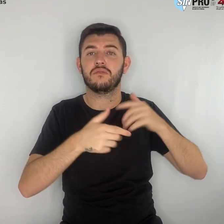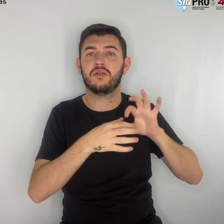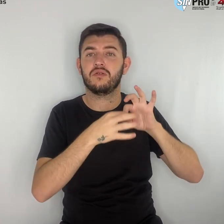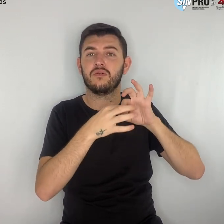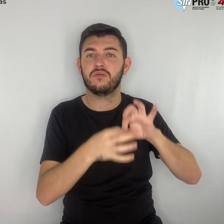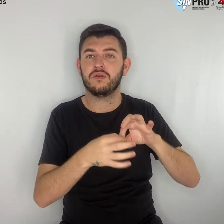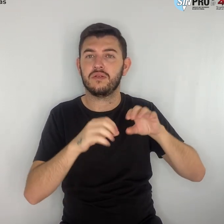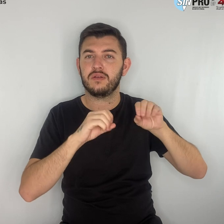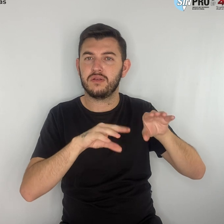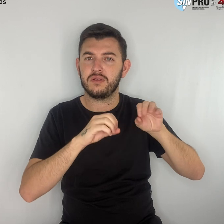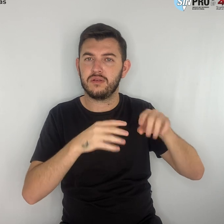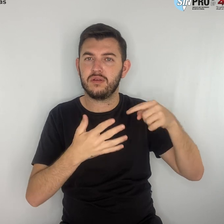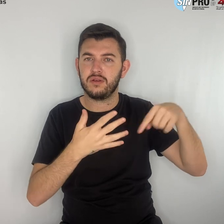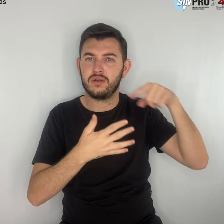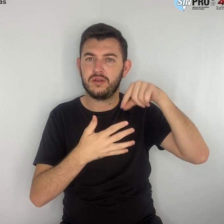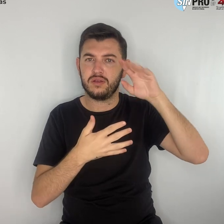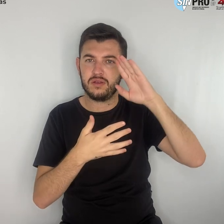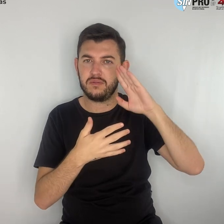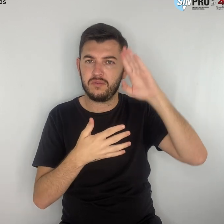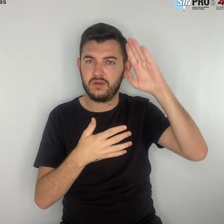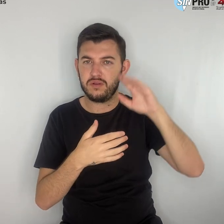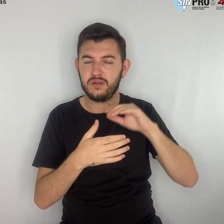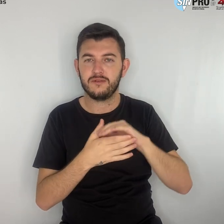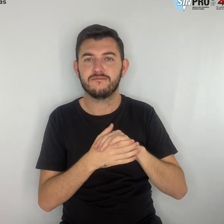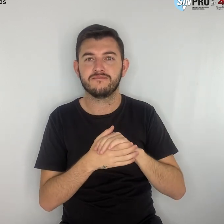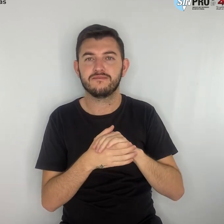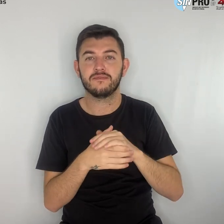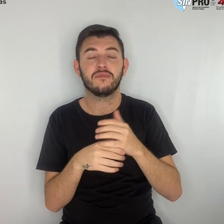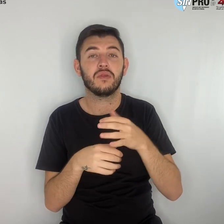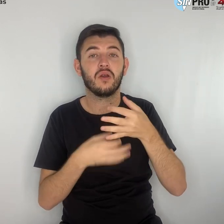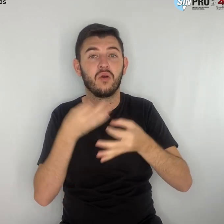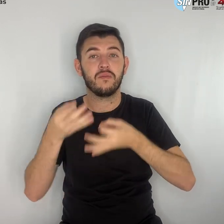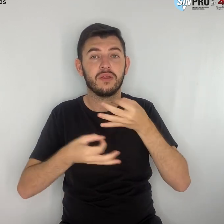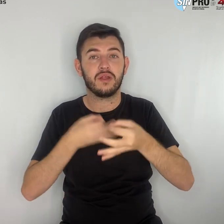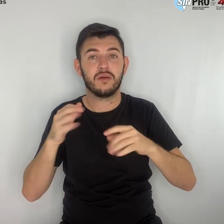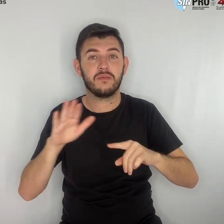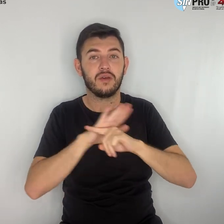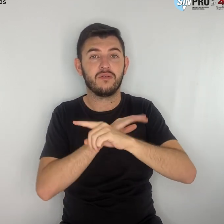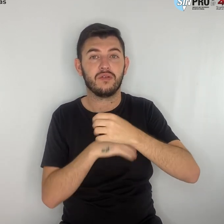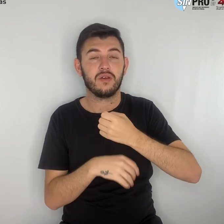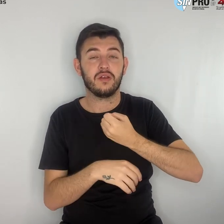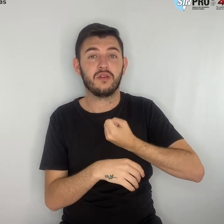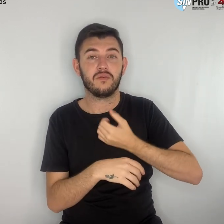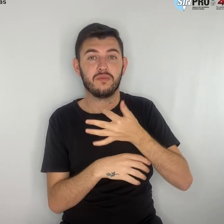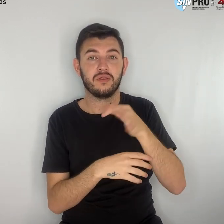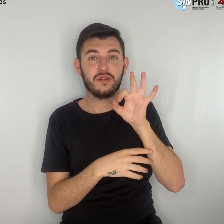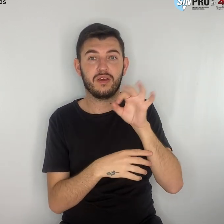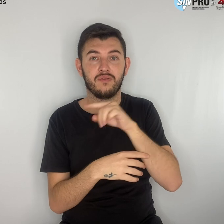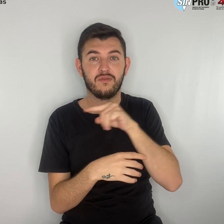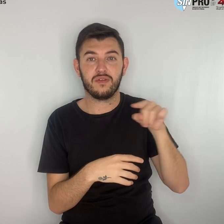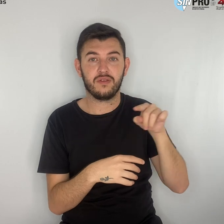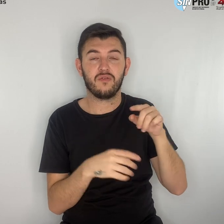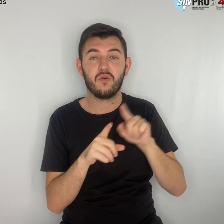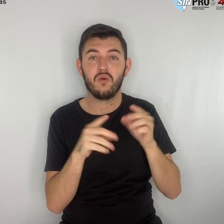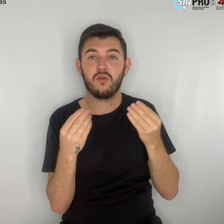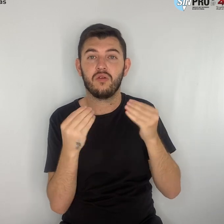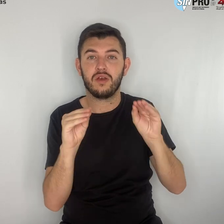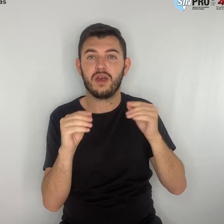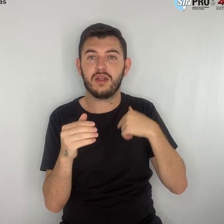Comentário sobre a questão 10. Marcar discordo da proposição. Copie e cole o texto abaixo. O